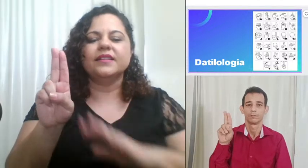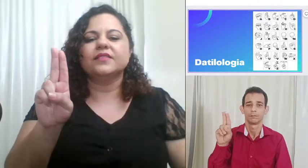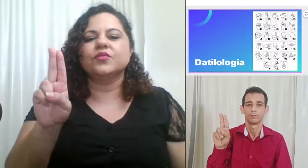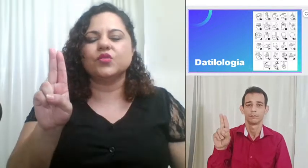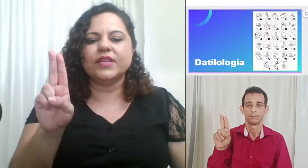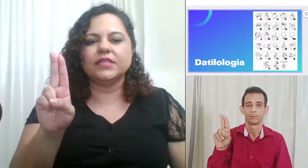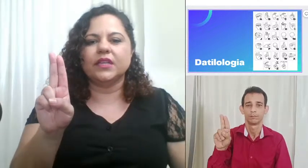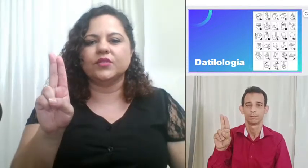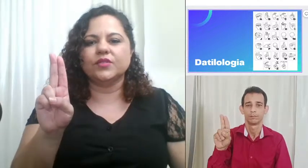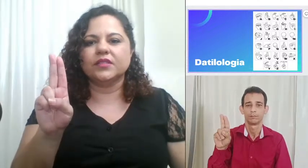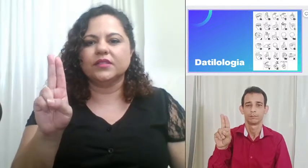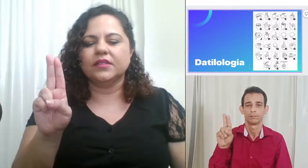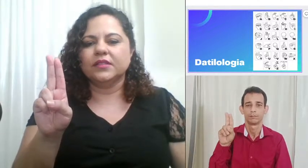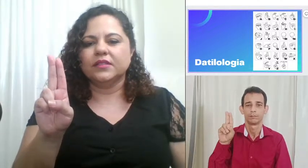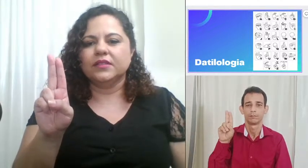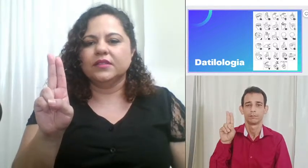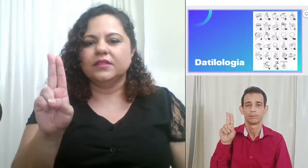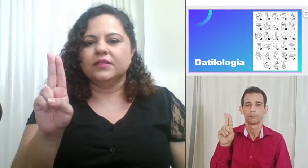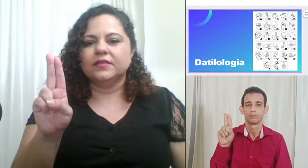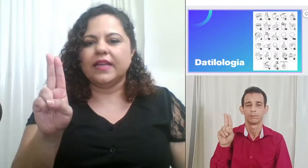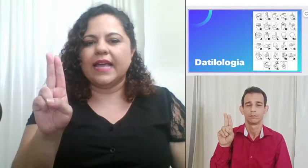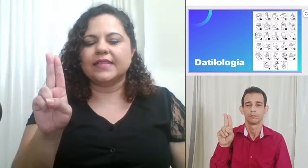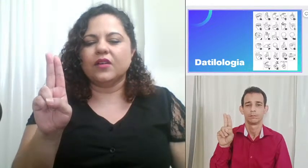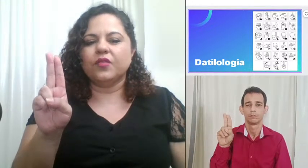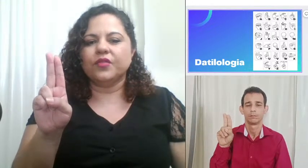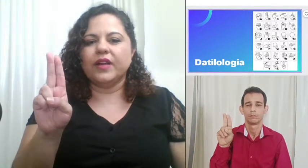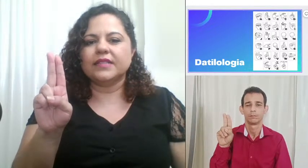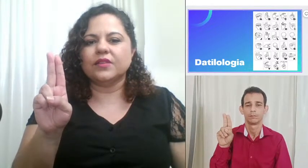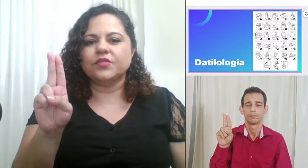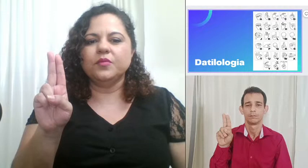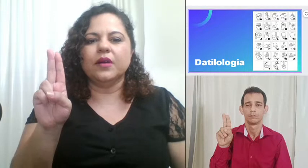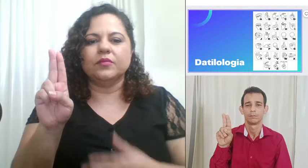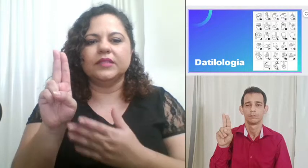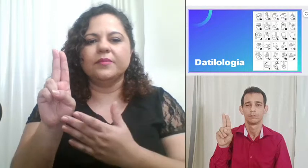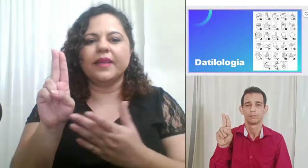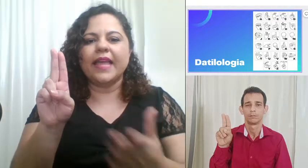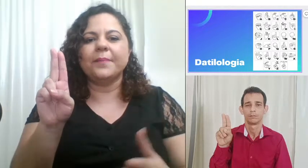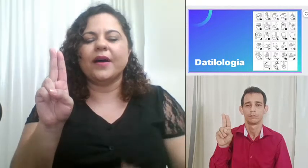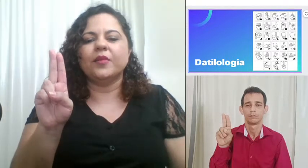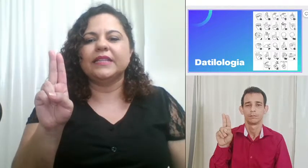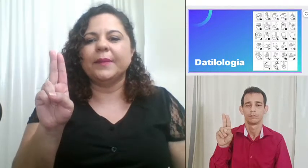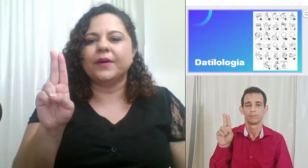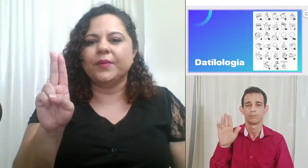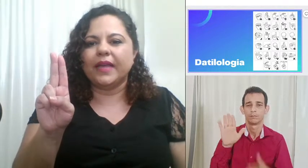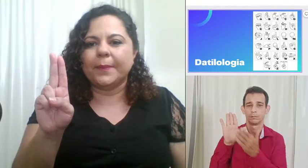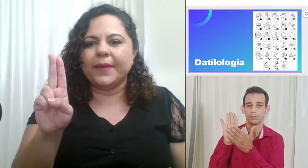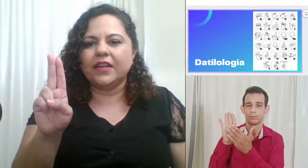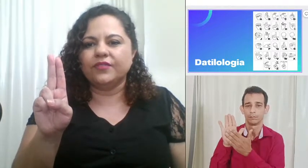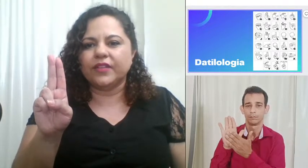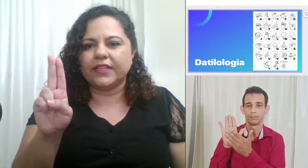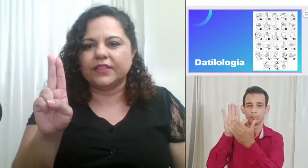os dois dedos essa é a configuração de mão também a palma da mão é para frente